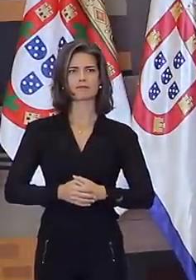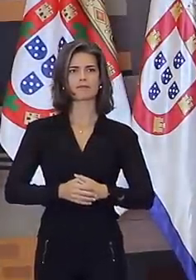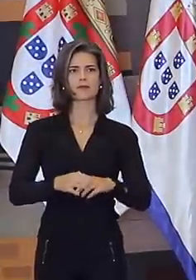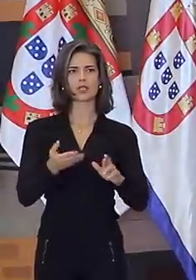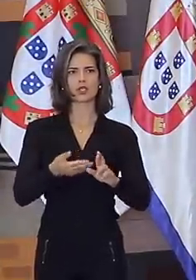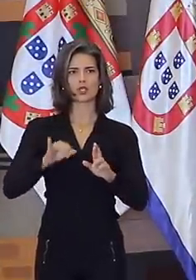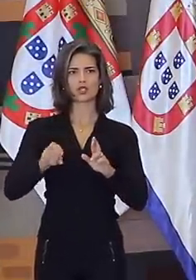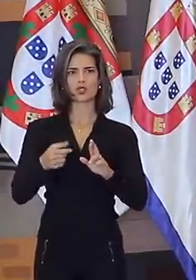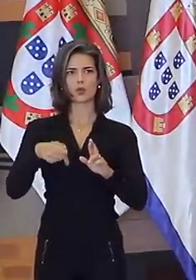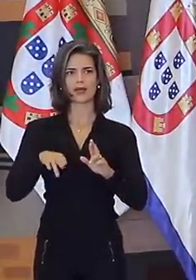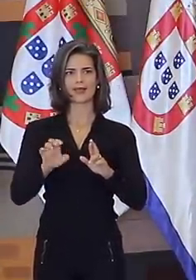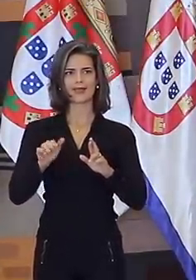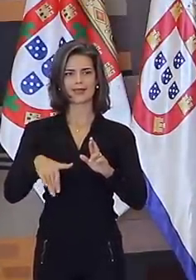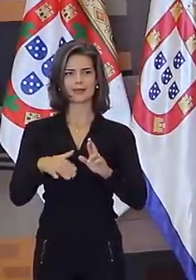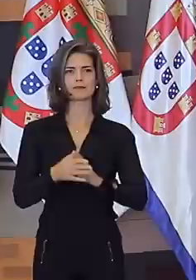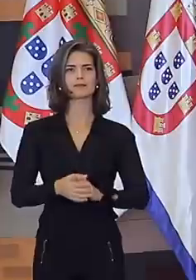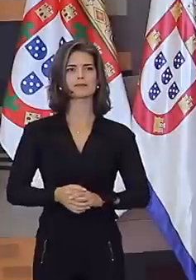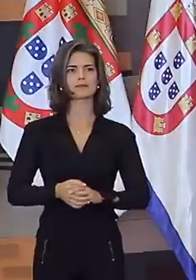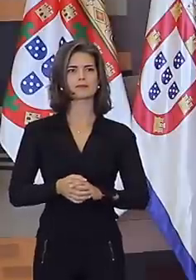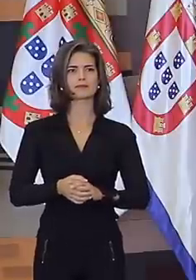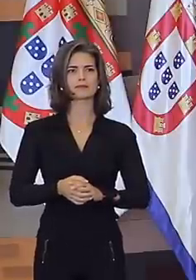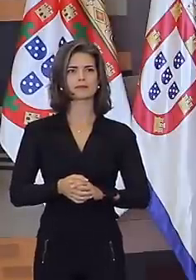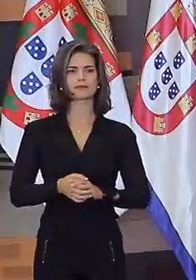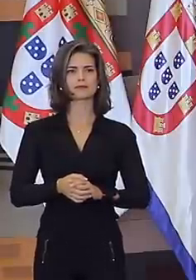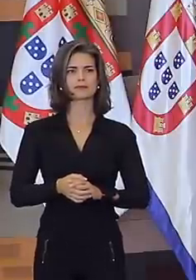Joaquim Pedro Strunck da Silva Pinto.